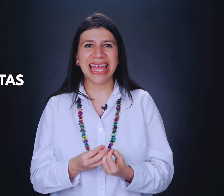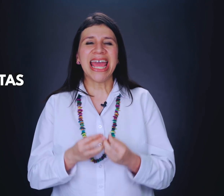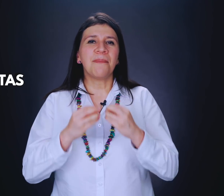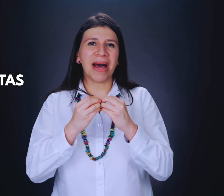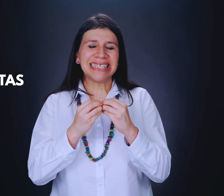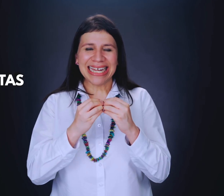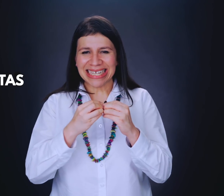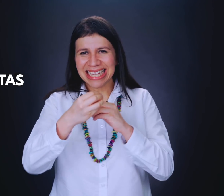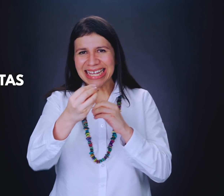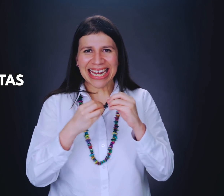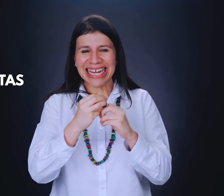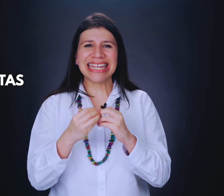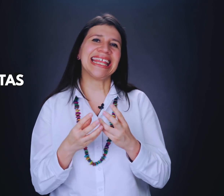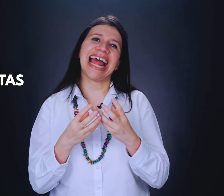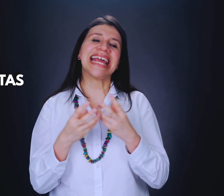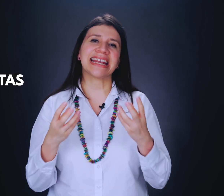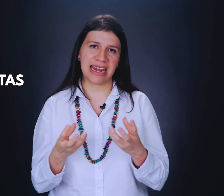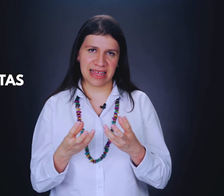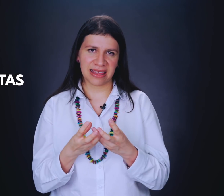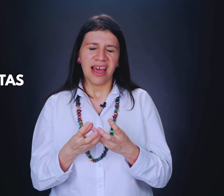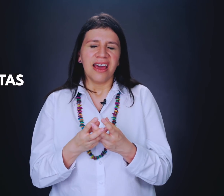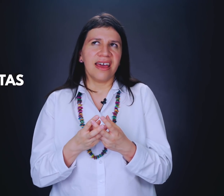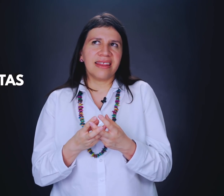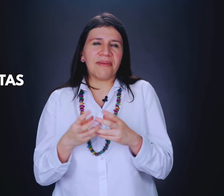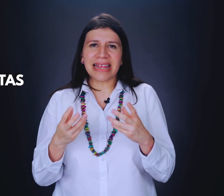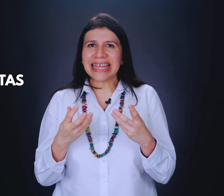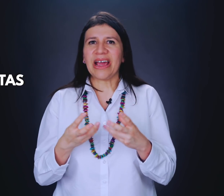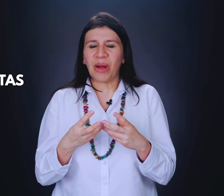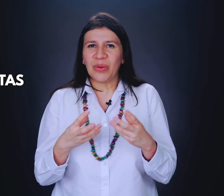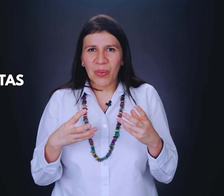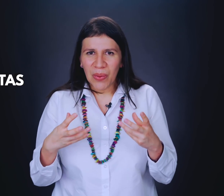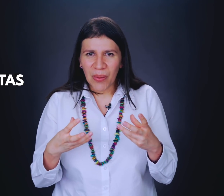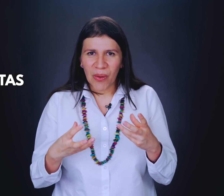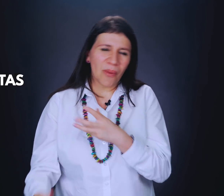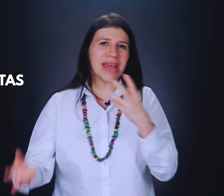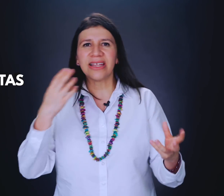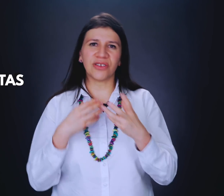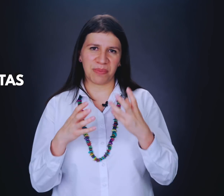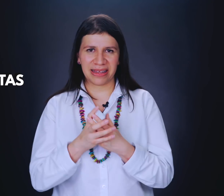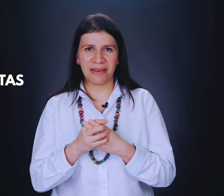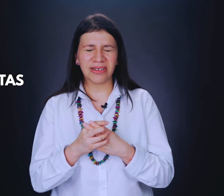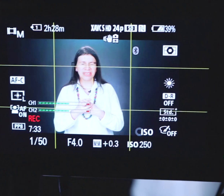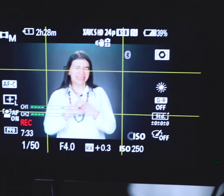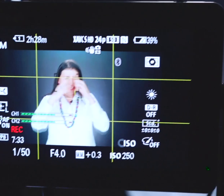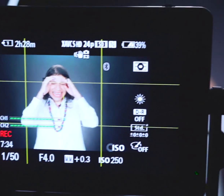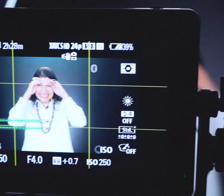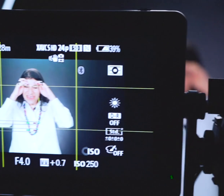pasan en esa ligera línea de la irrealidad. O de verdad que cuando uno lo ve en retrospectiva, o sea, ya hice un